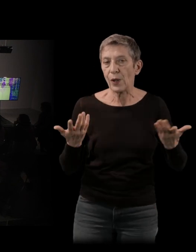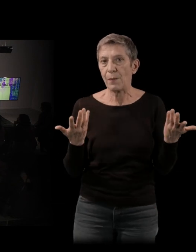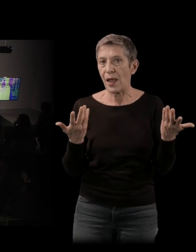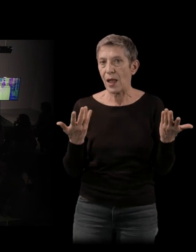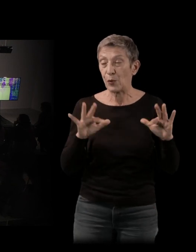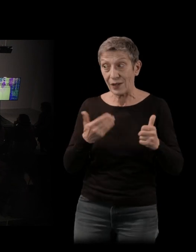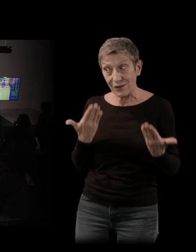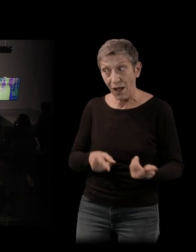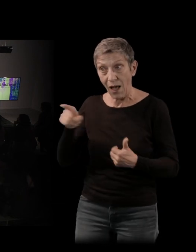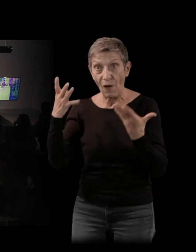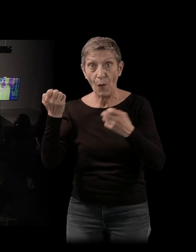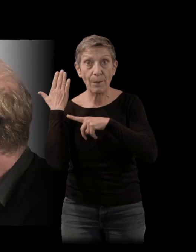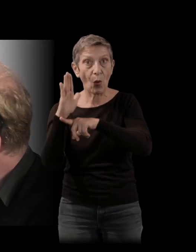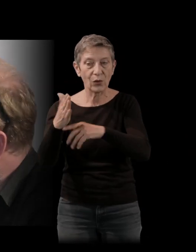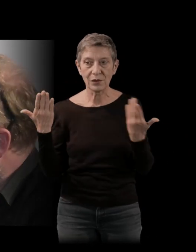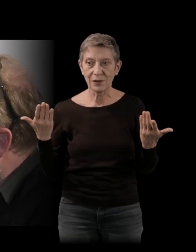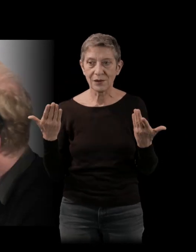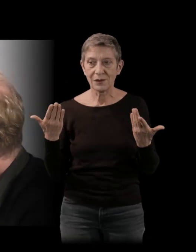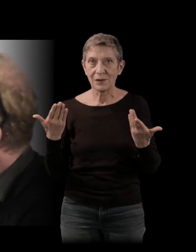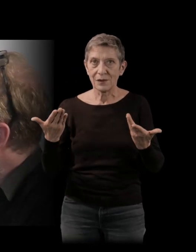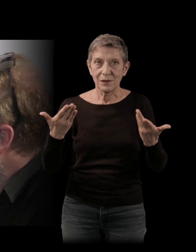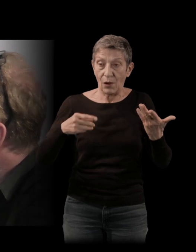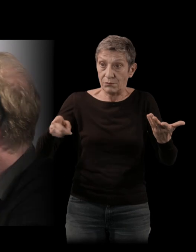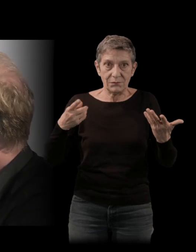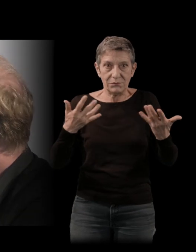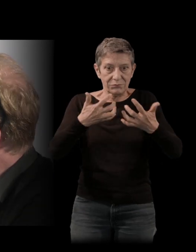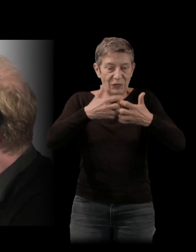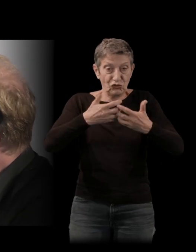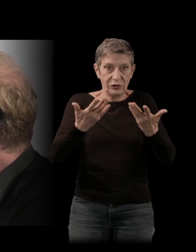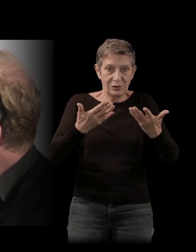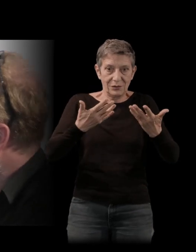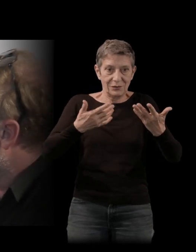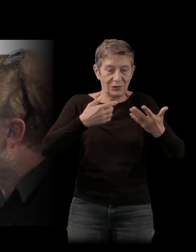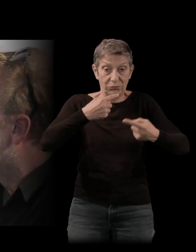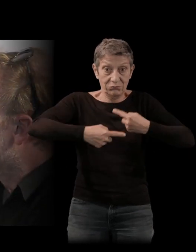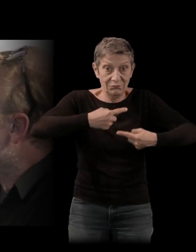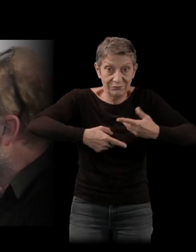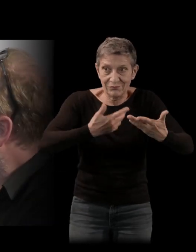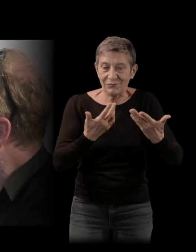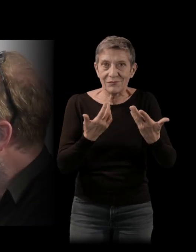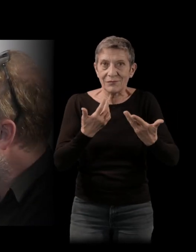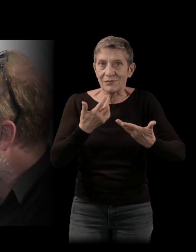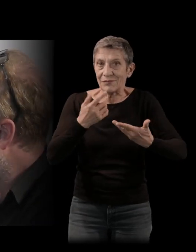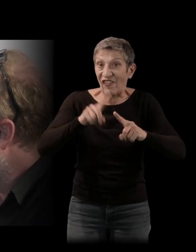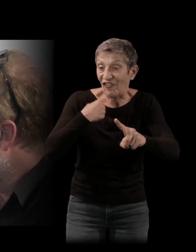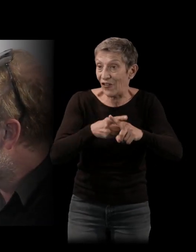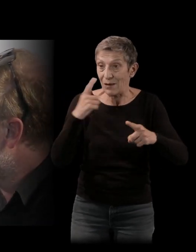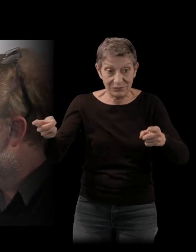montrer aussi à la base, comment ça fonctionne. La machinerie, véritablement, on rentre au cœur du réacteur, finalement. Oui,